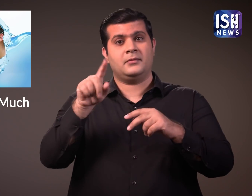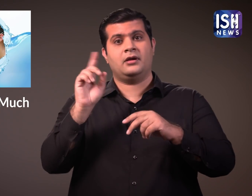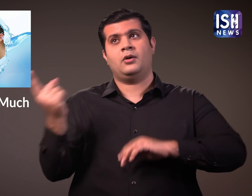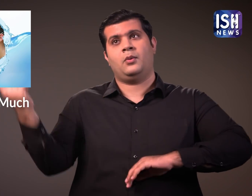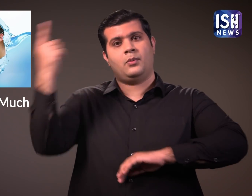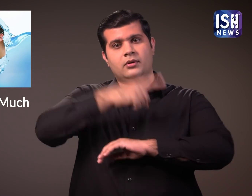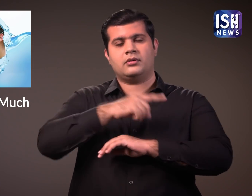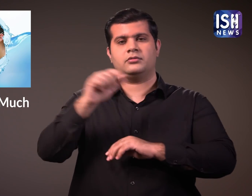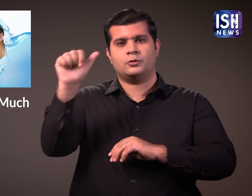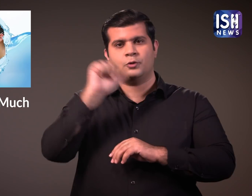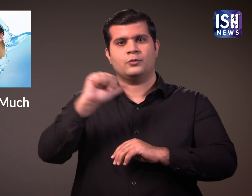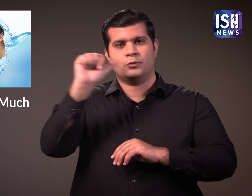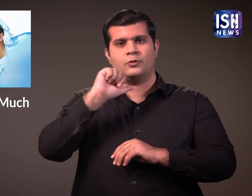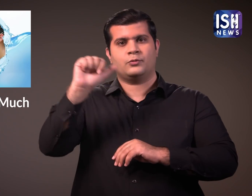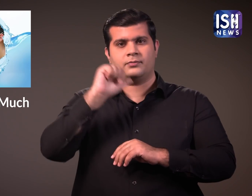रहे और अधिक पानी का सेवन ना करे